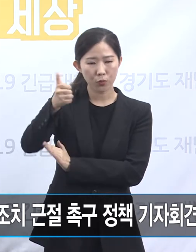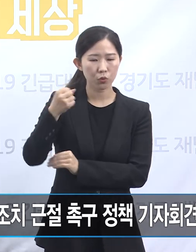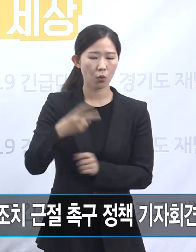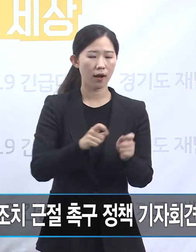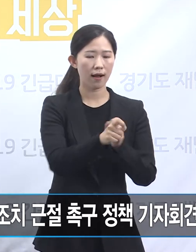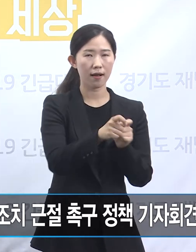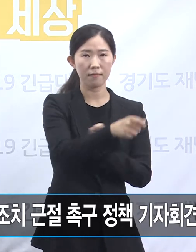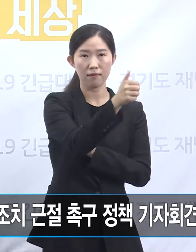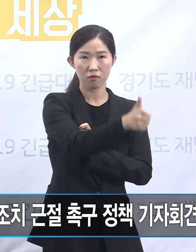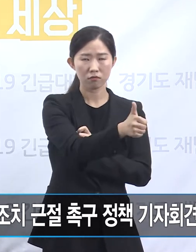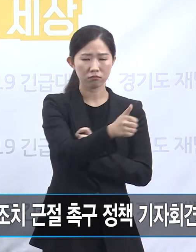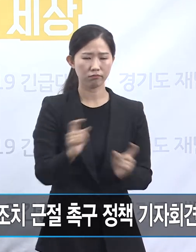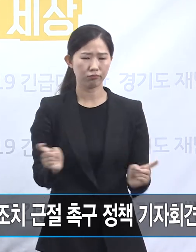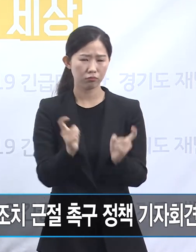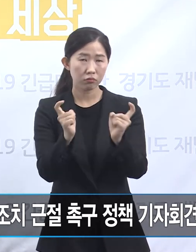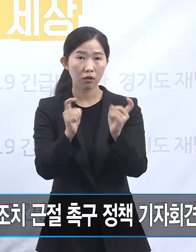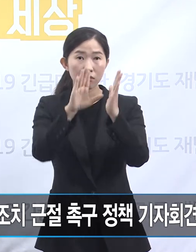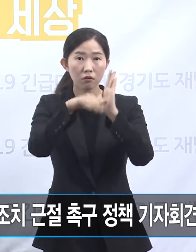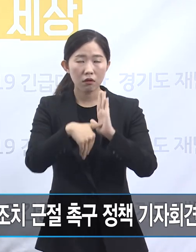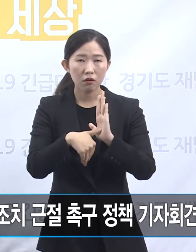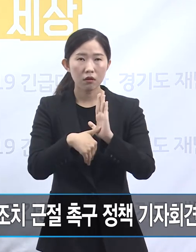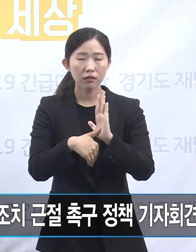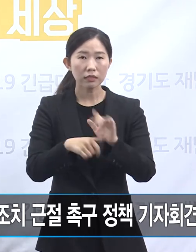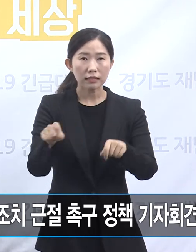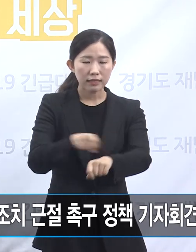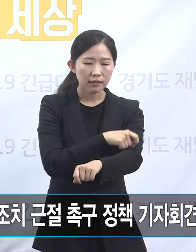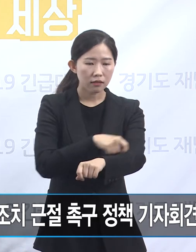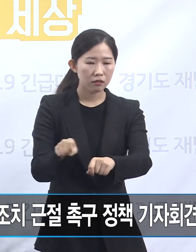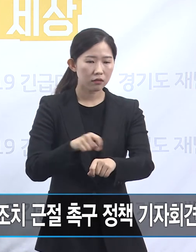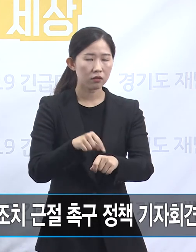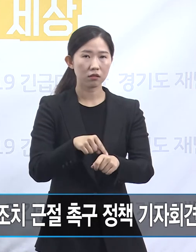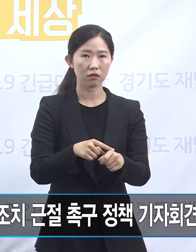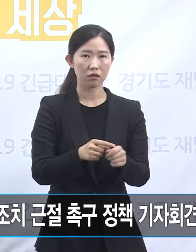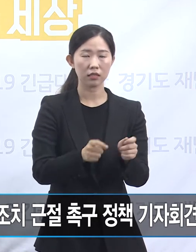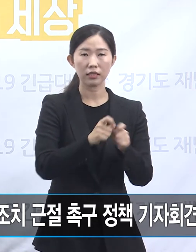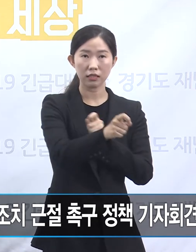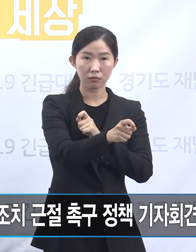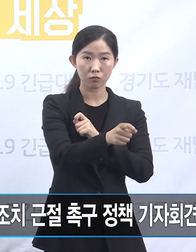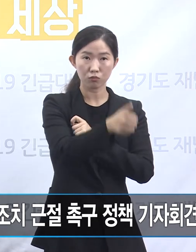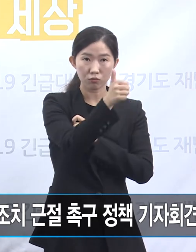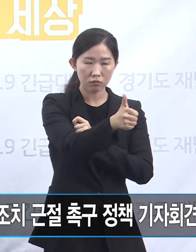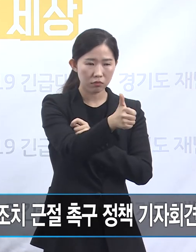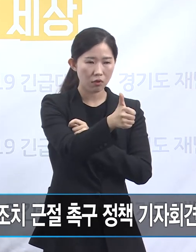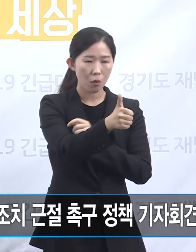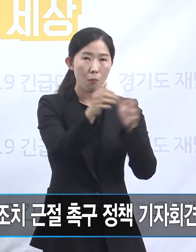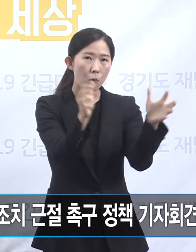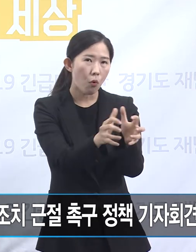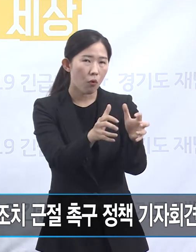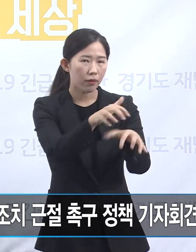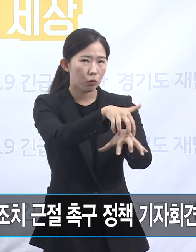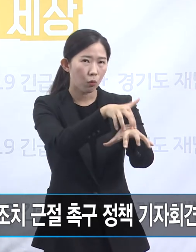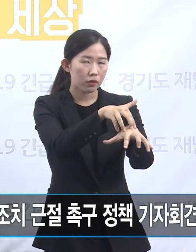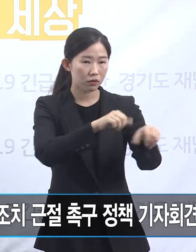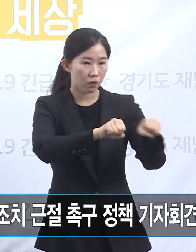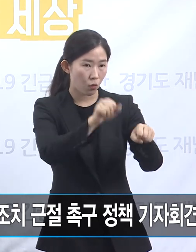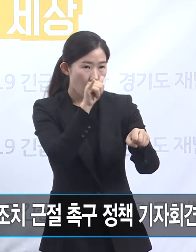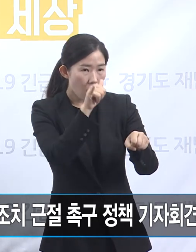특히 단체활동을 이유로 가맹계약을 해지하는 특정 유형의 불공정 행위에 관해